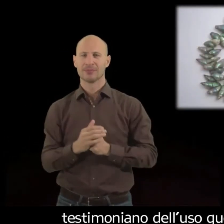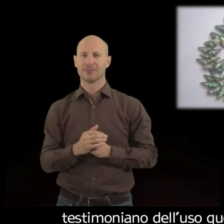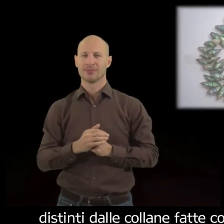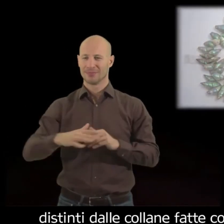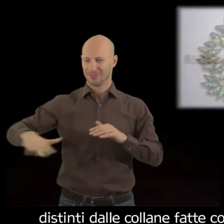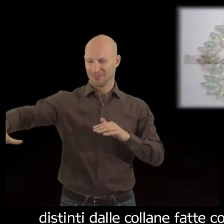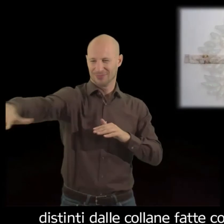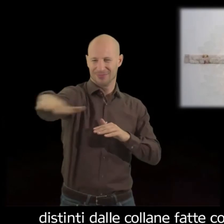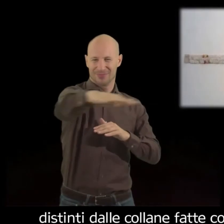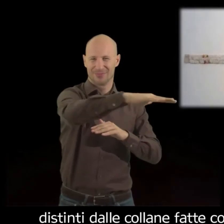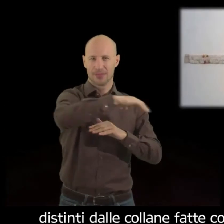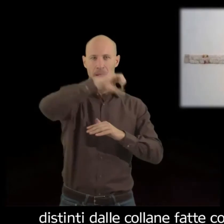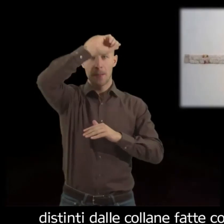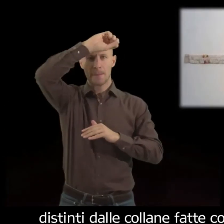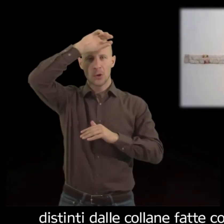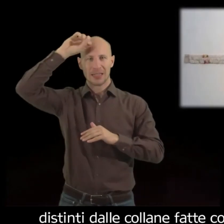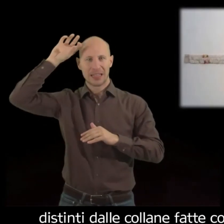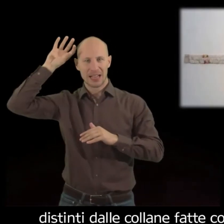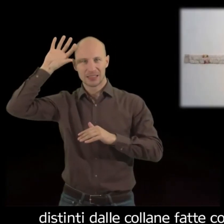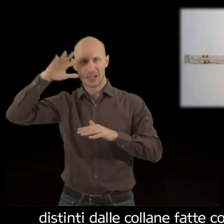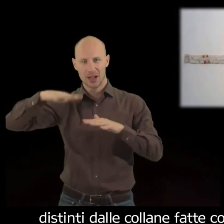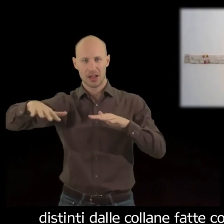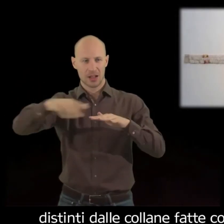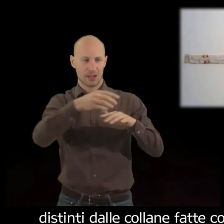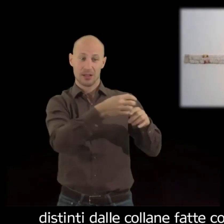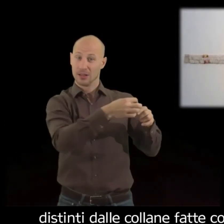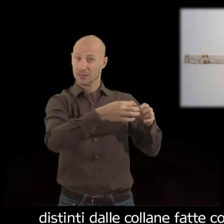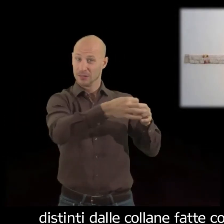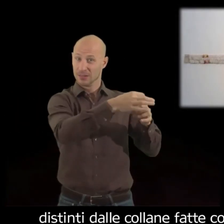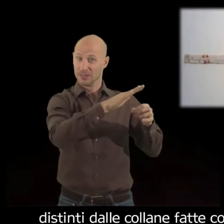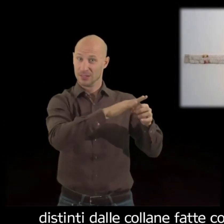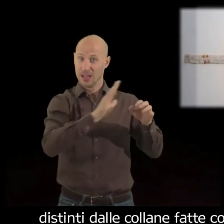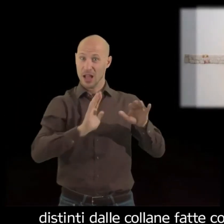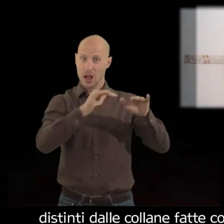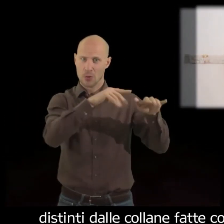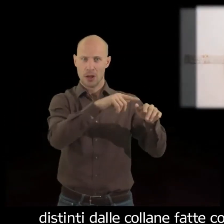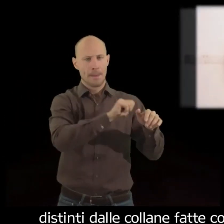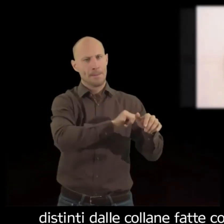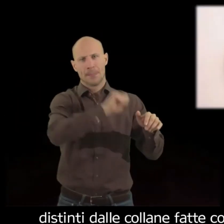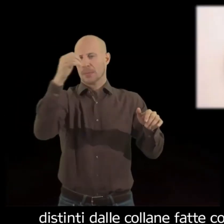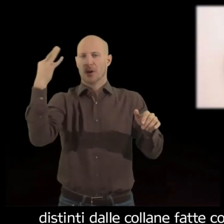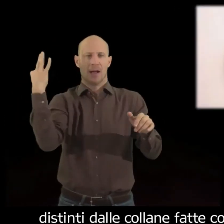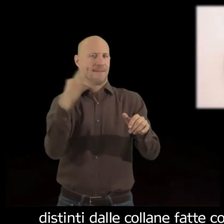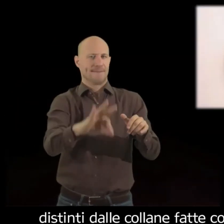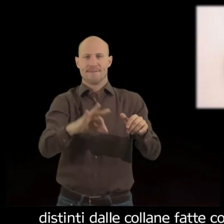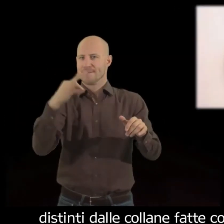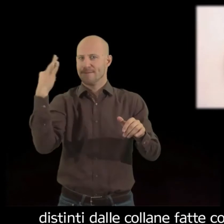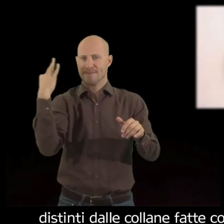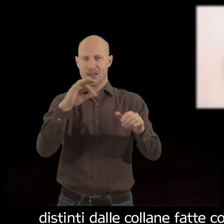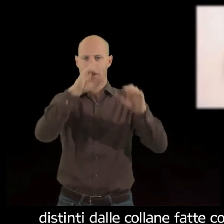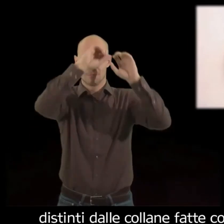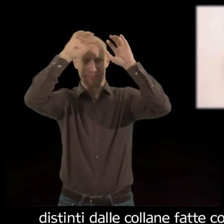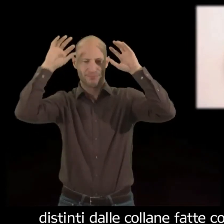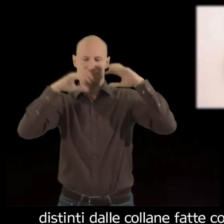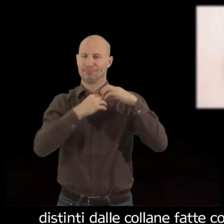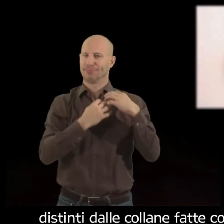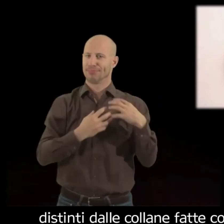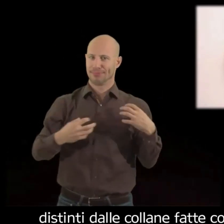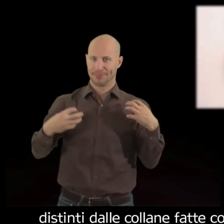Distinti dalle collane fatte con materiali deperibili come fiori, foglie e piccoli frutti, questi ornamenti di concezione polinesiana